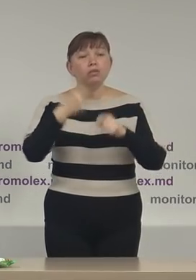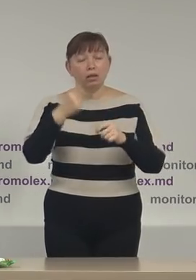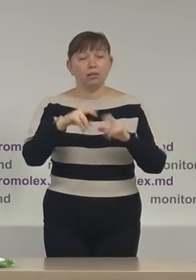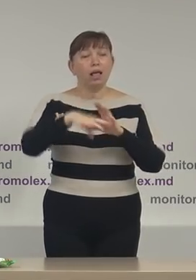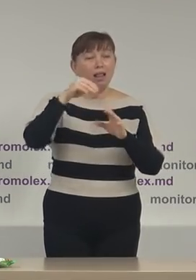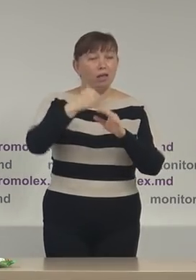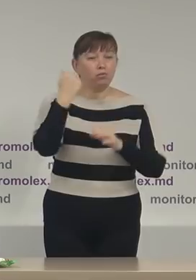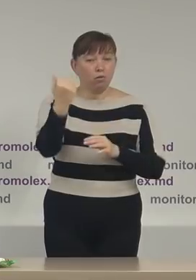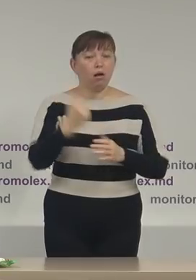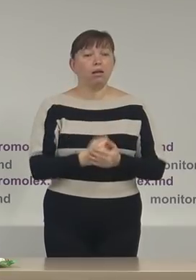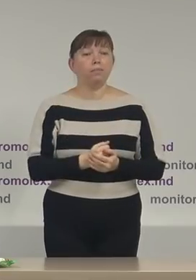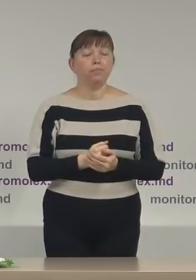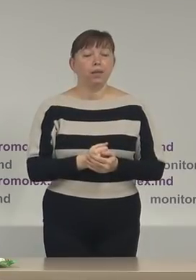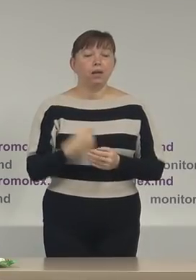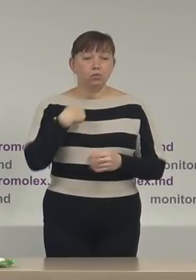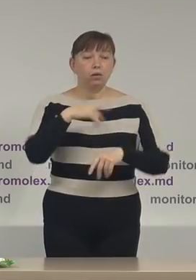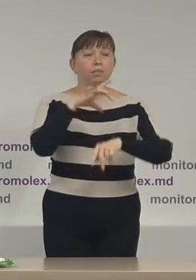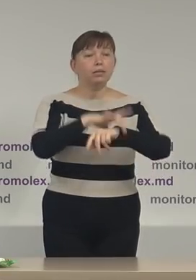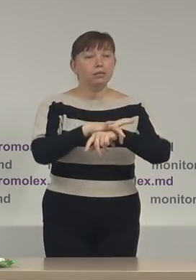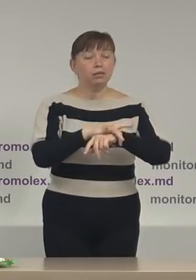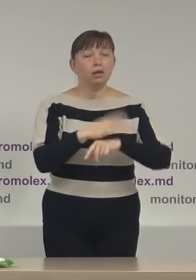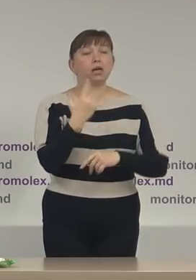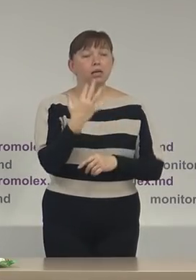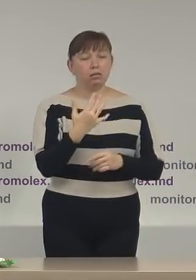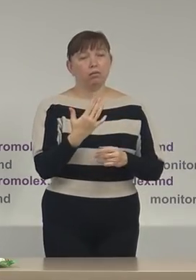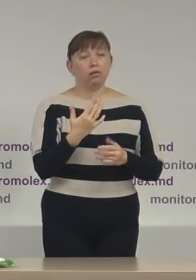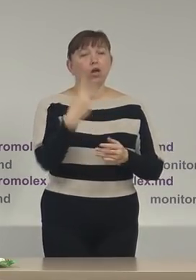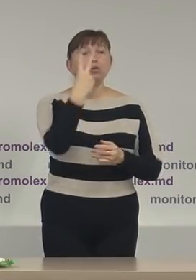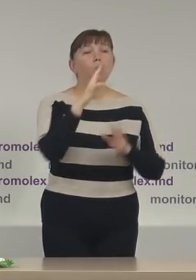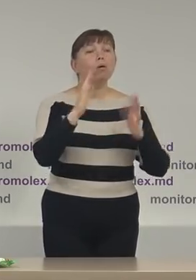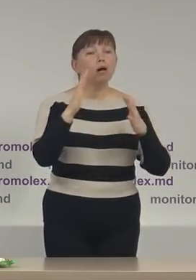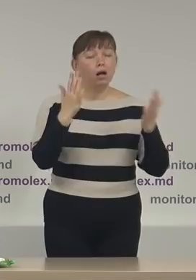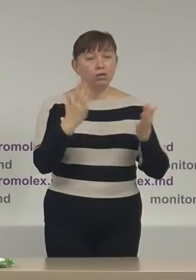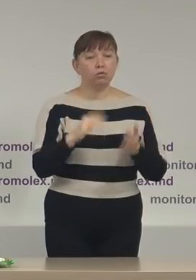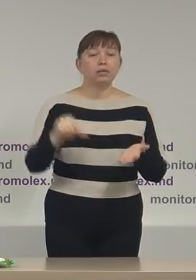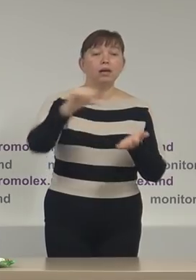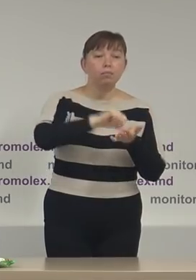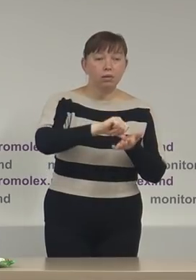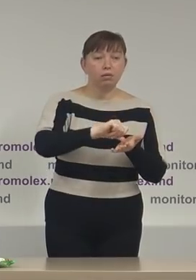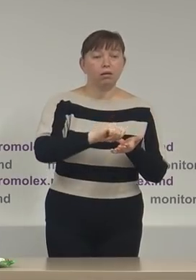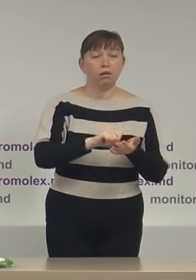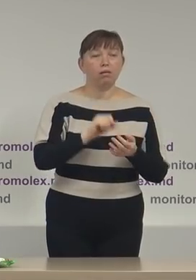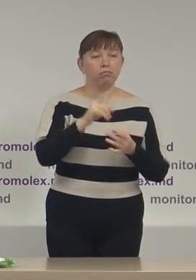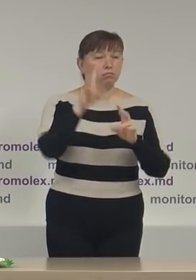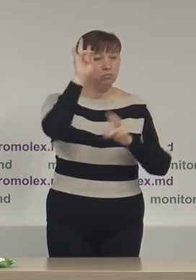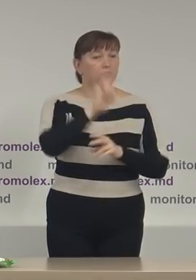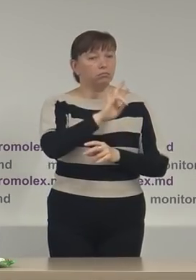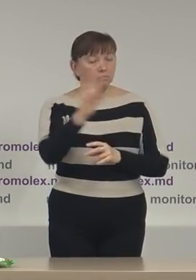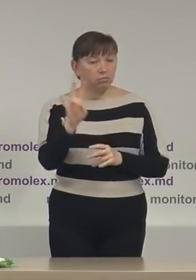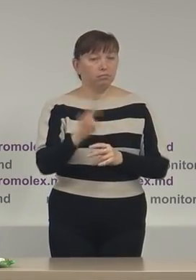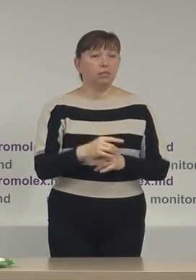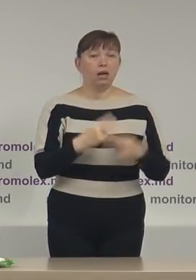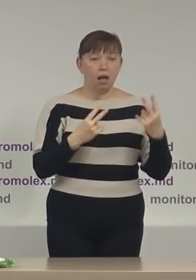aici am atestat încă cel puțin două cazuri de implicare a cultelor religioase ambelei